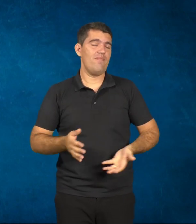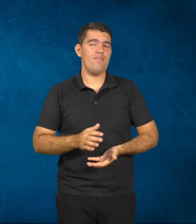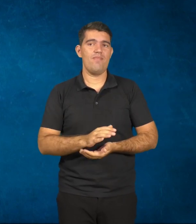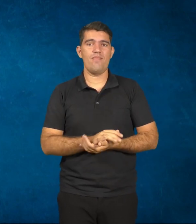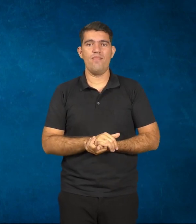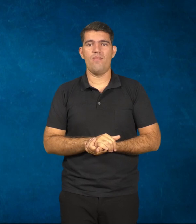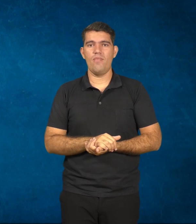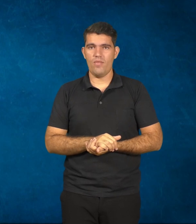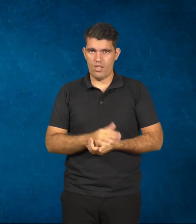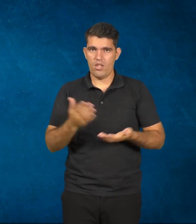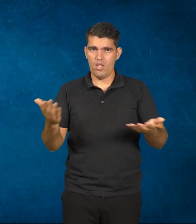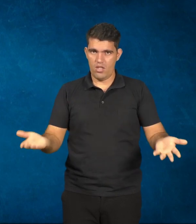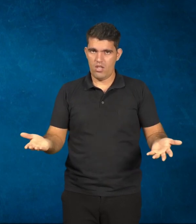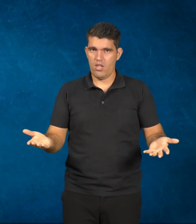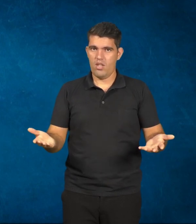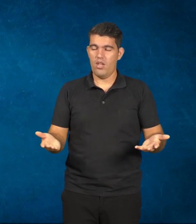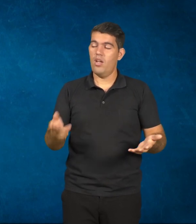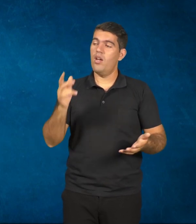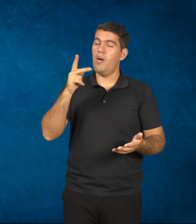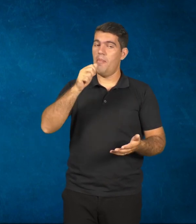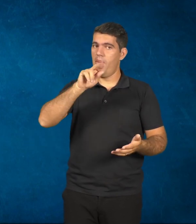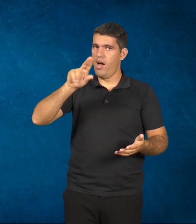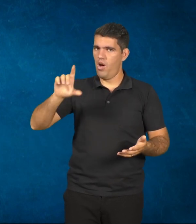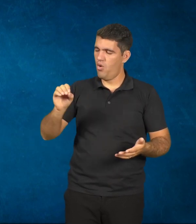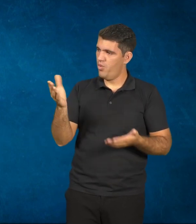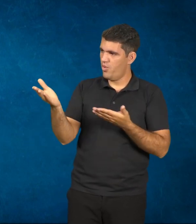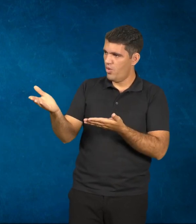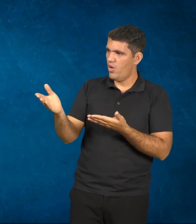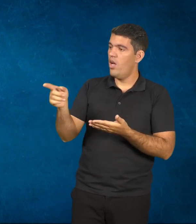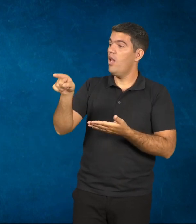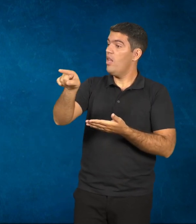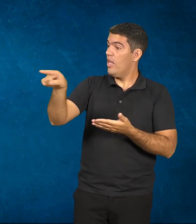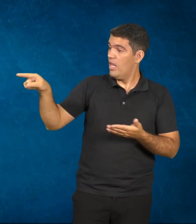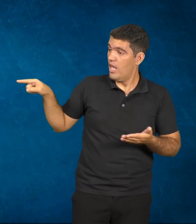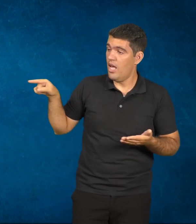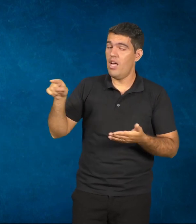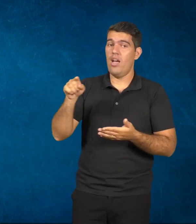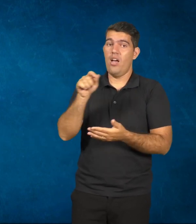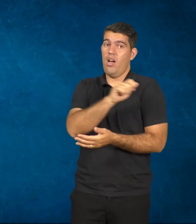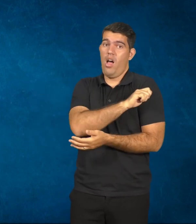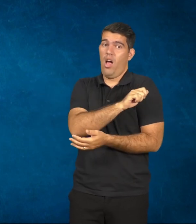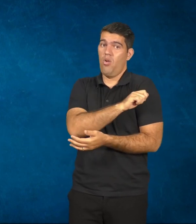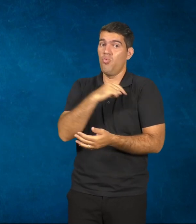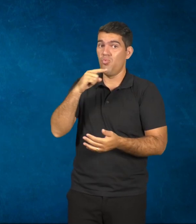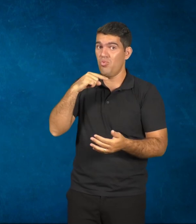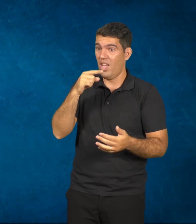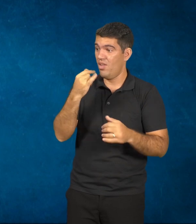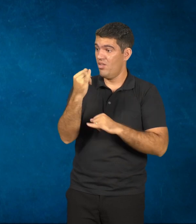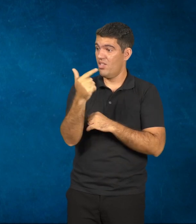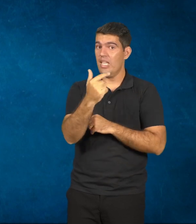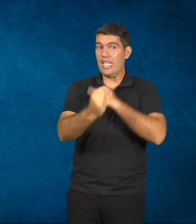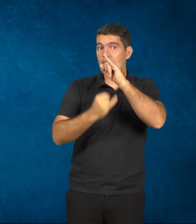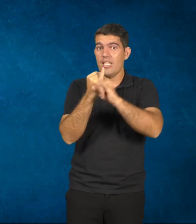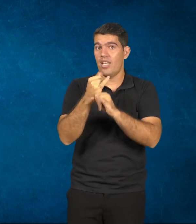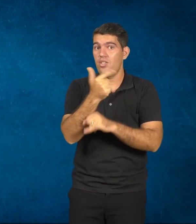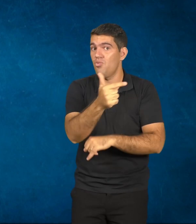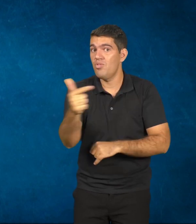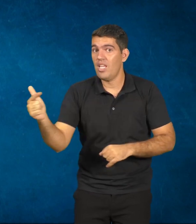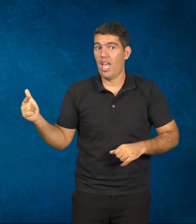Ela enfrenta desafios gigantescos por causa dos alunos chegarem em casa e não poderem utilizar as ferramentas que